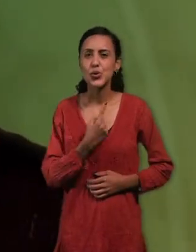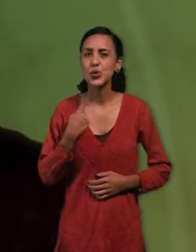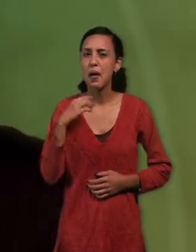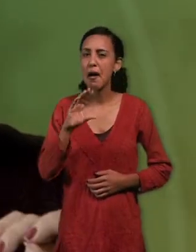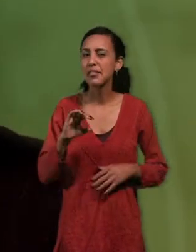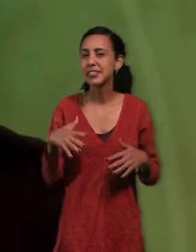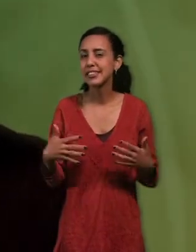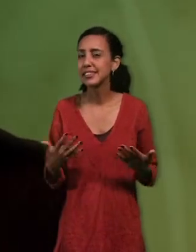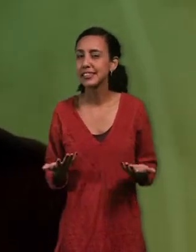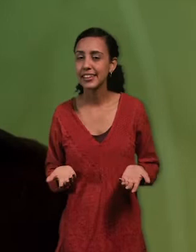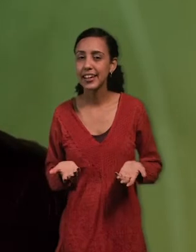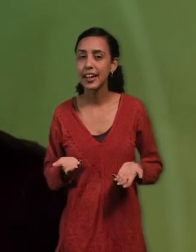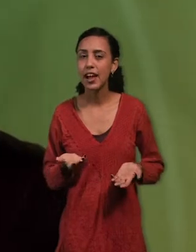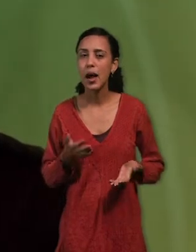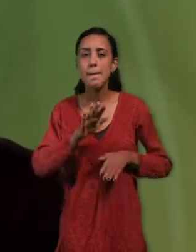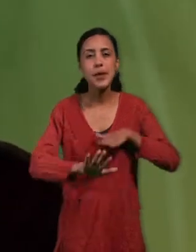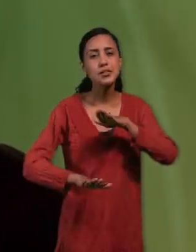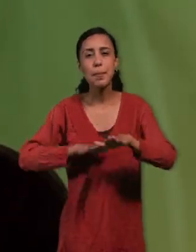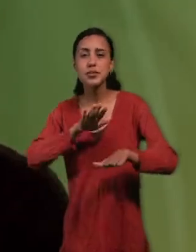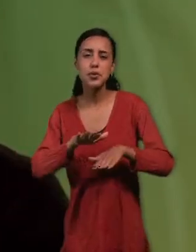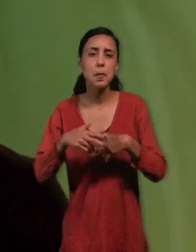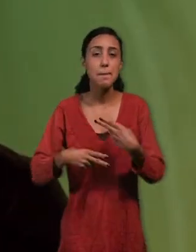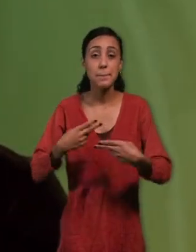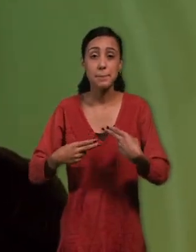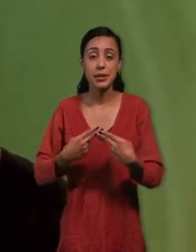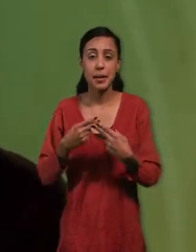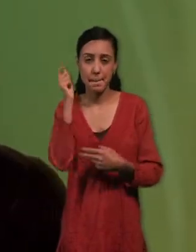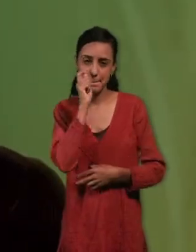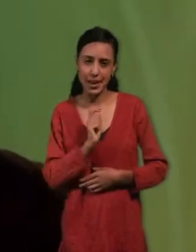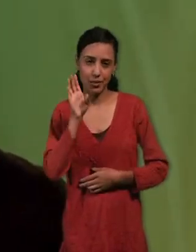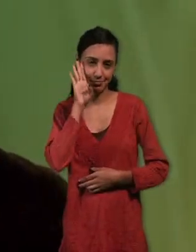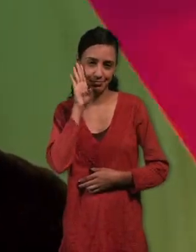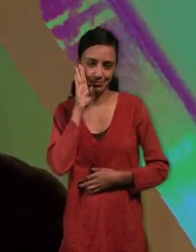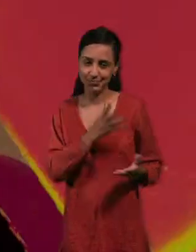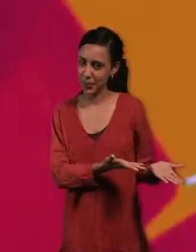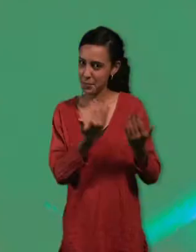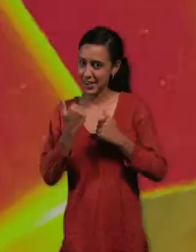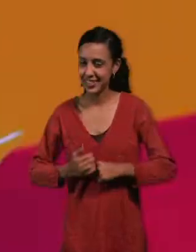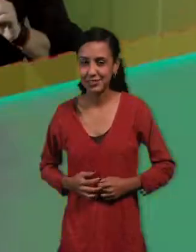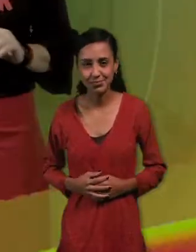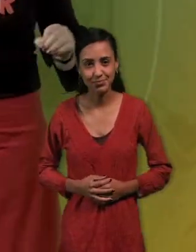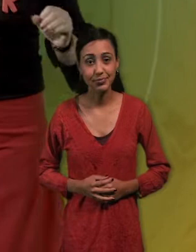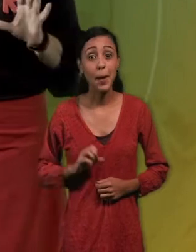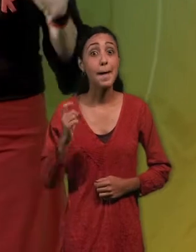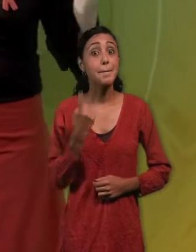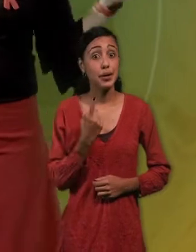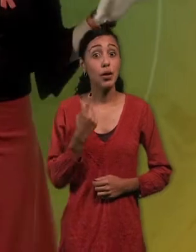de qué pasos hay que seguir para hacer una película animada. Acompáñanos. Lo primero que tenemos que tener